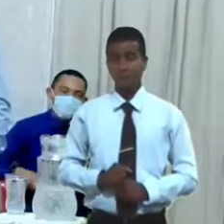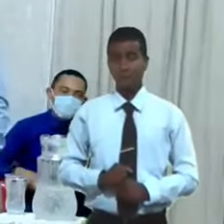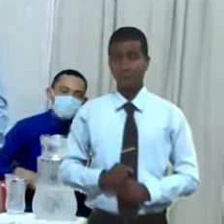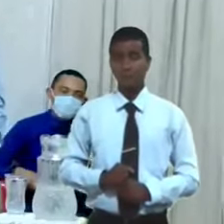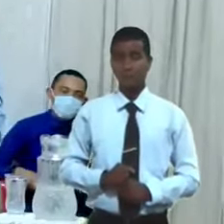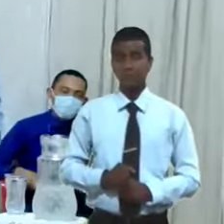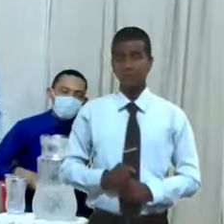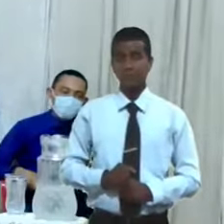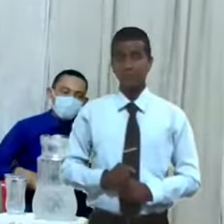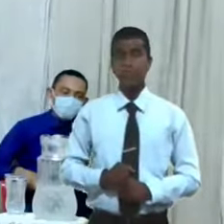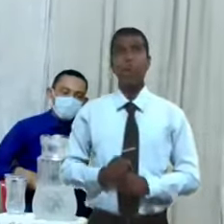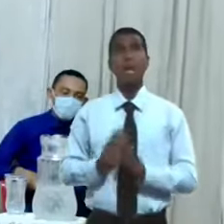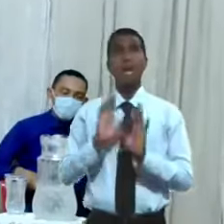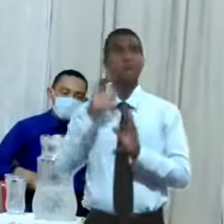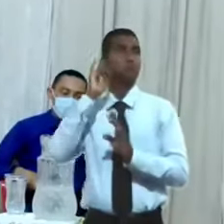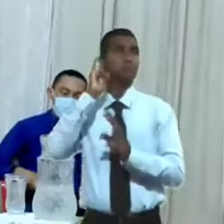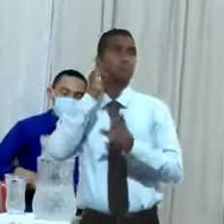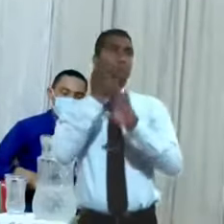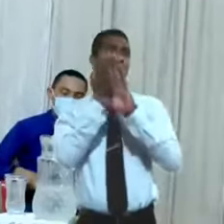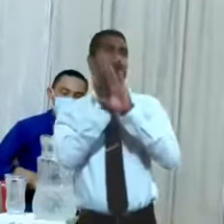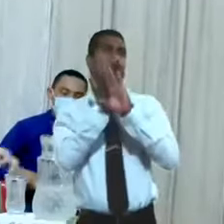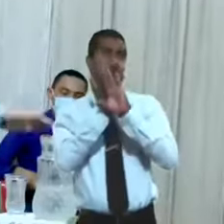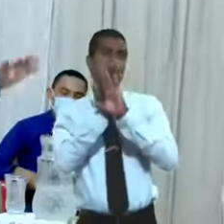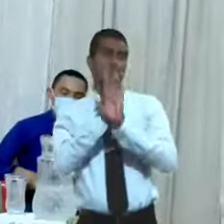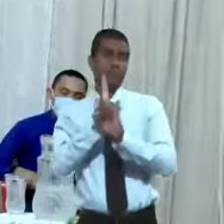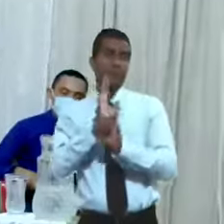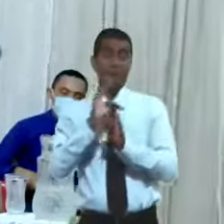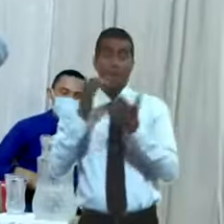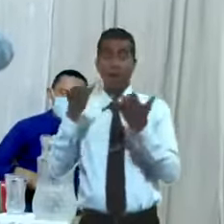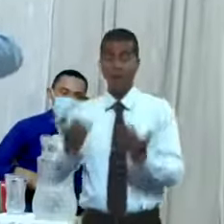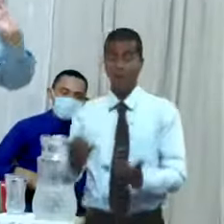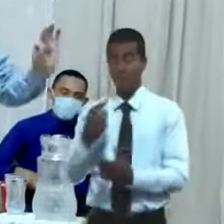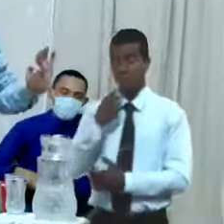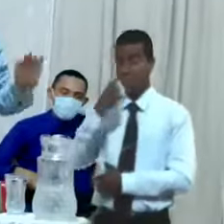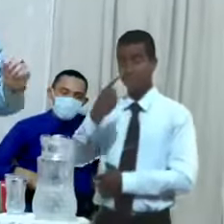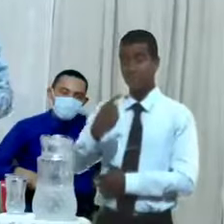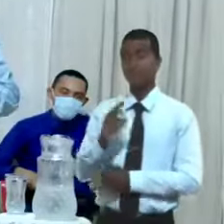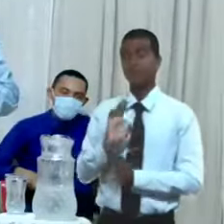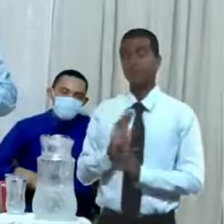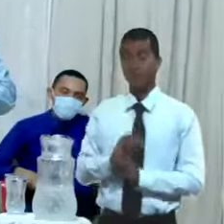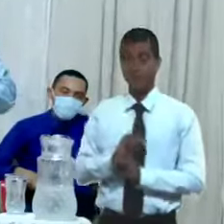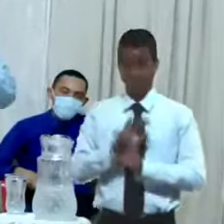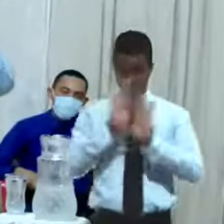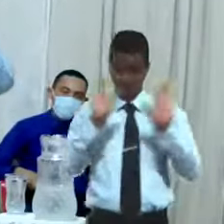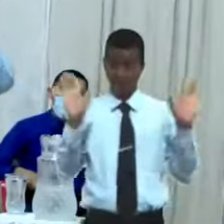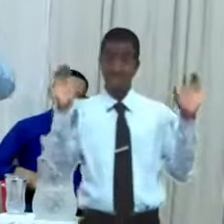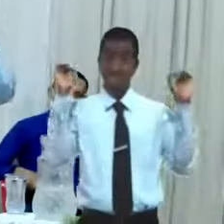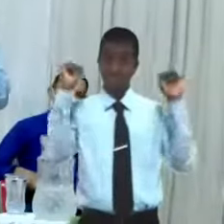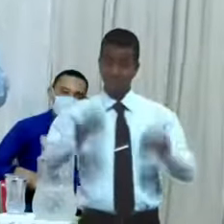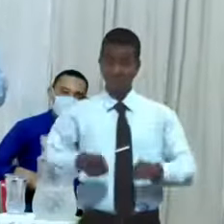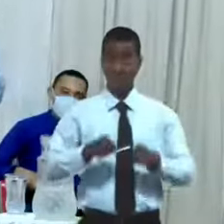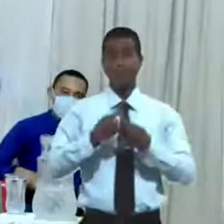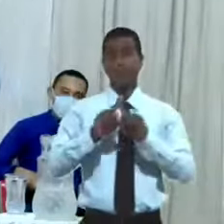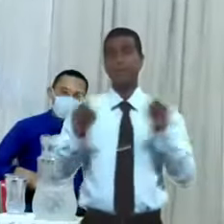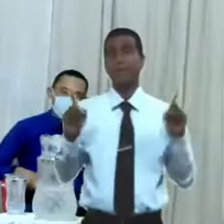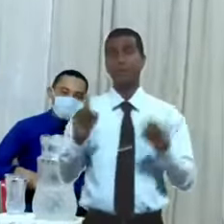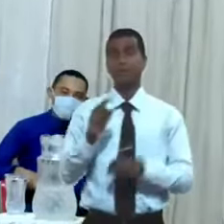Ahora dice, todo eso es posible, pero hay unas condiciones.